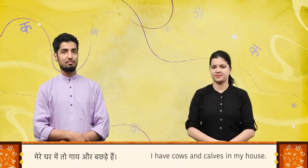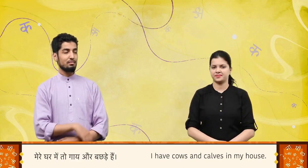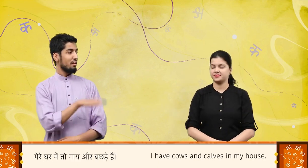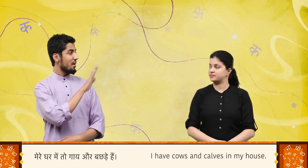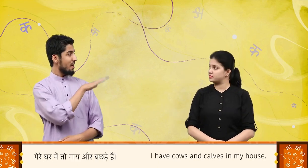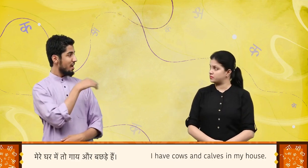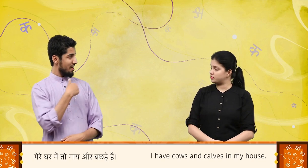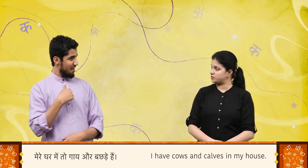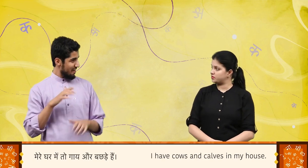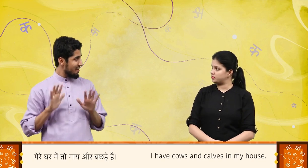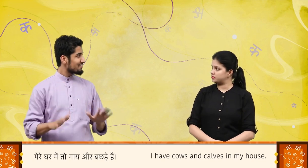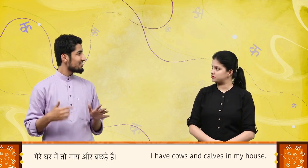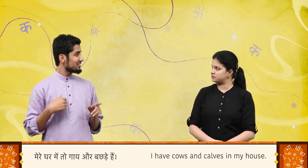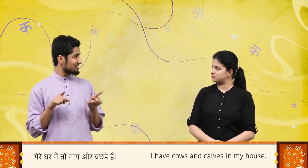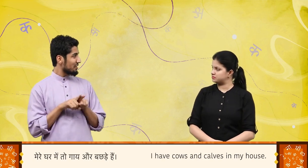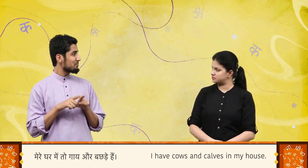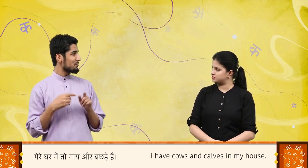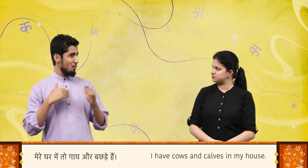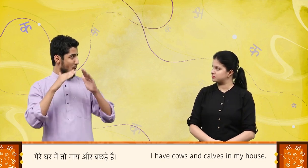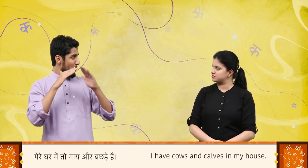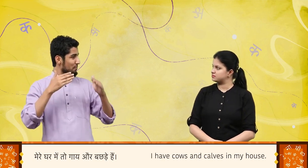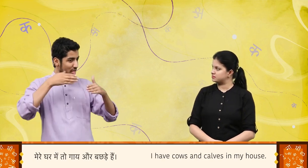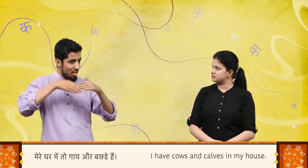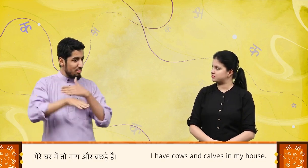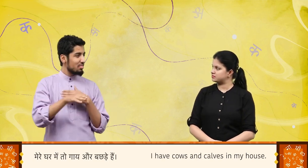मेरे घर में तो गाए और बच्छडे हैं